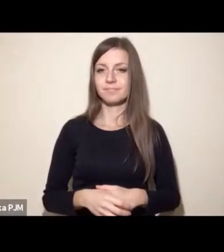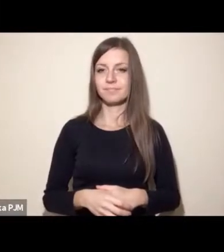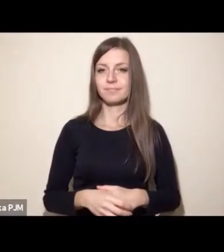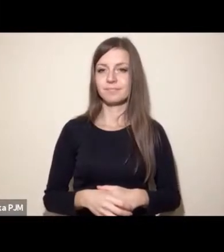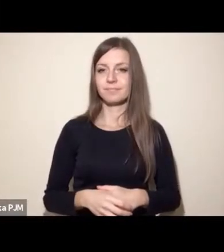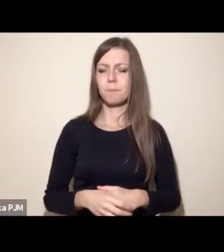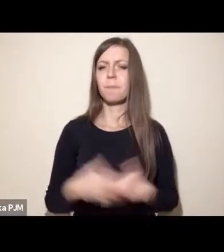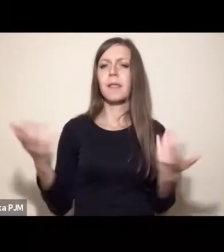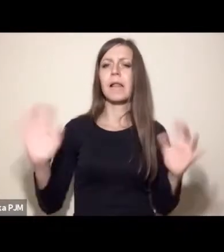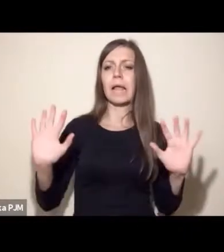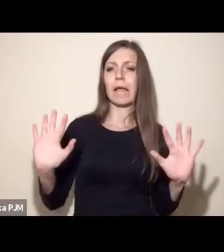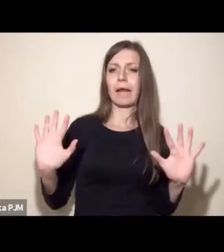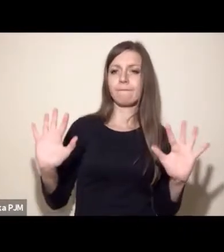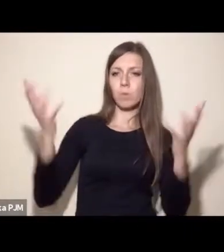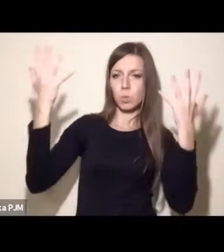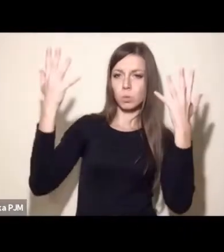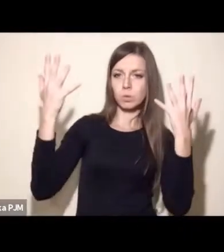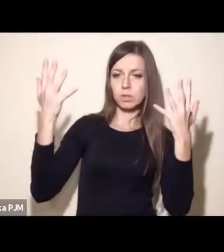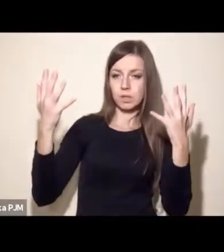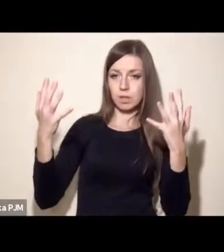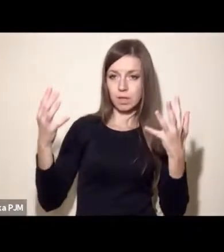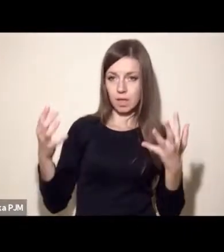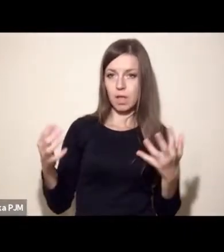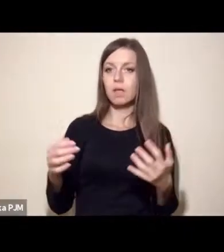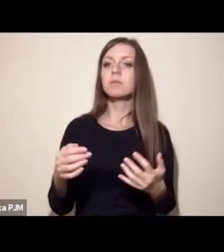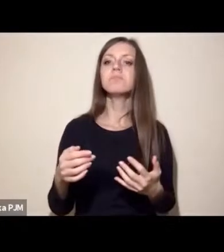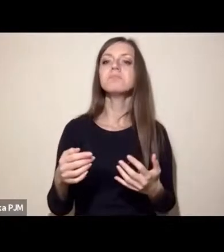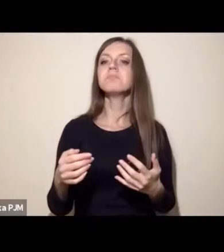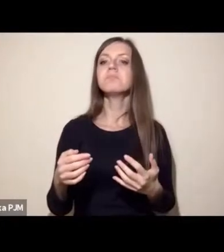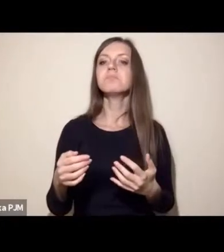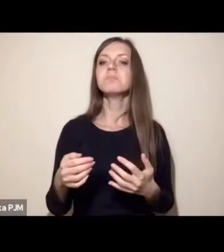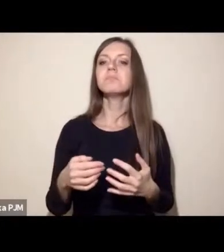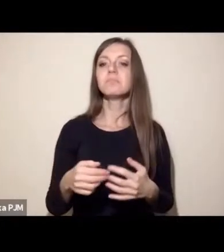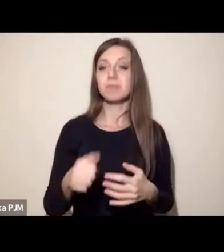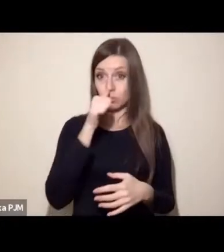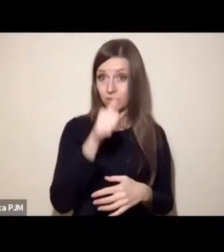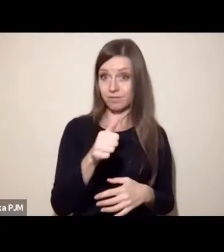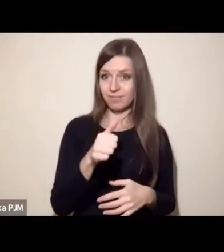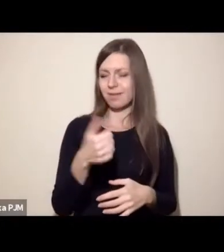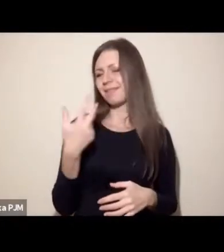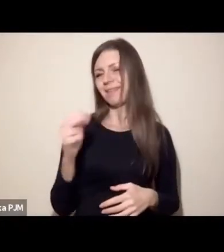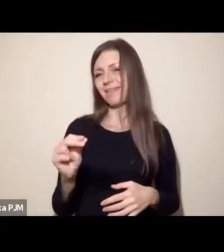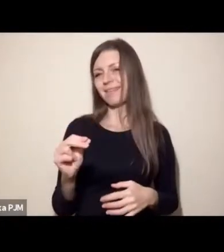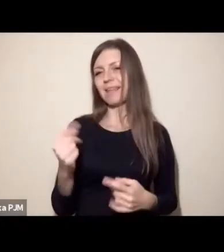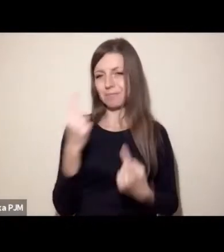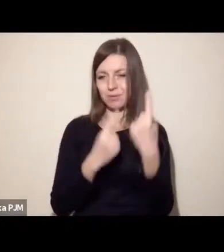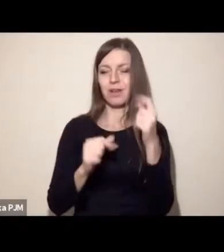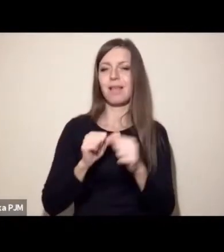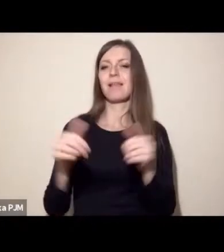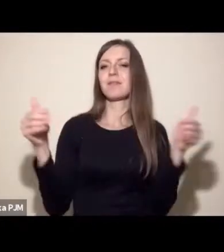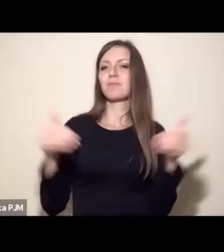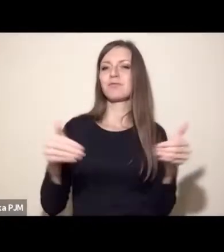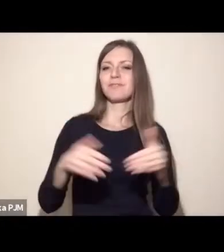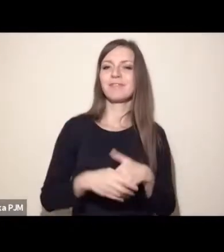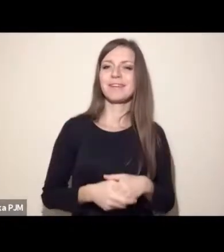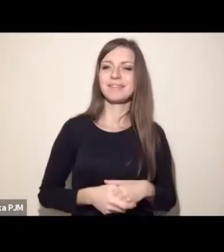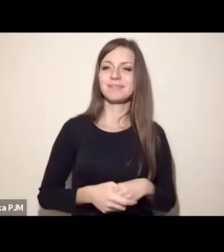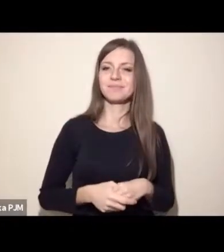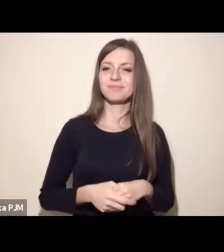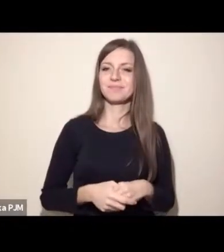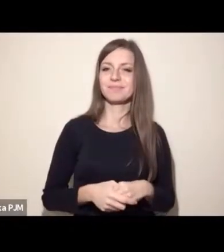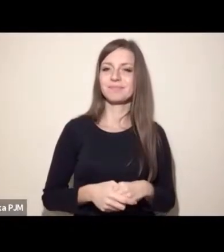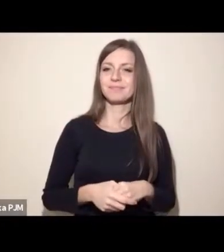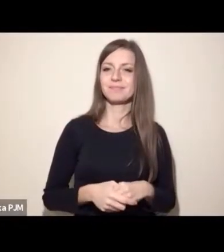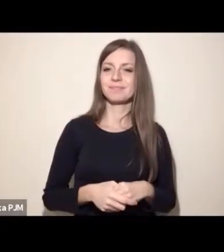rewolucja w wymiarze między taką gatunkowym była co do zasady niemożliwa. Naprawdę trudno jest założyć, że w